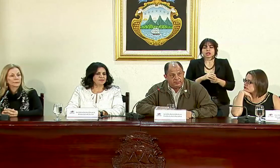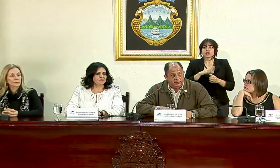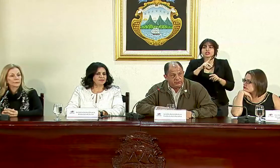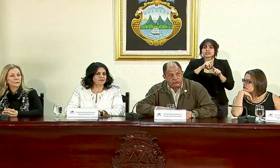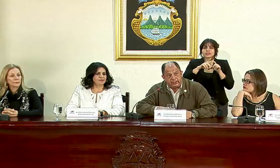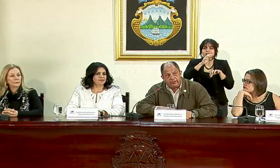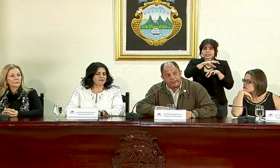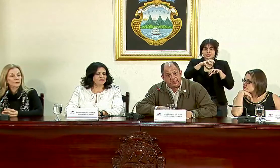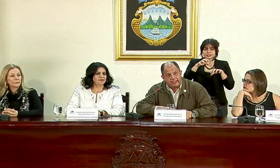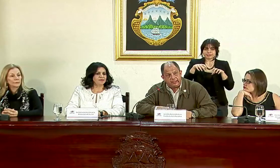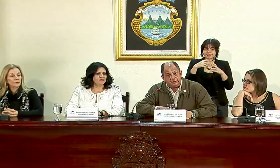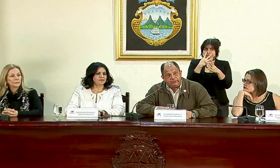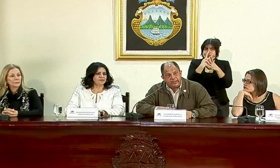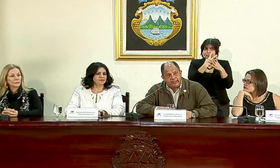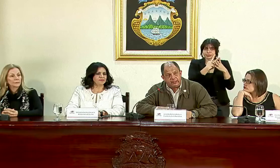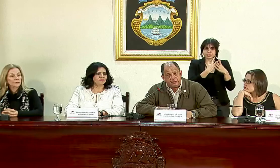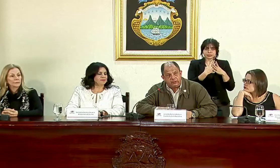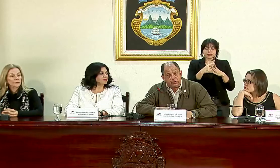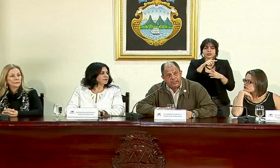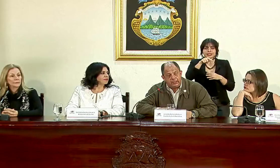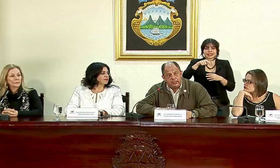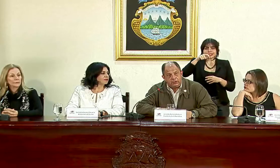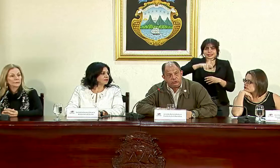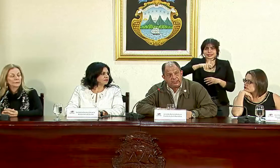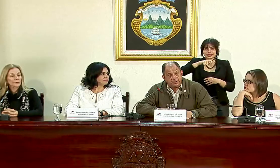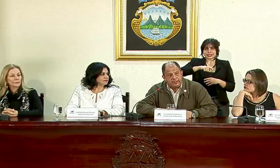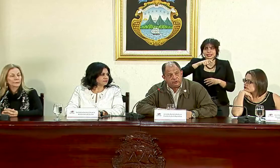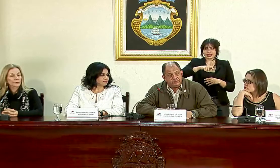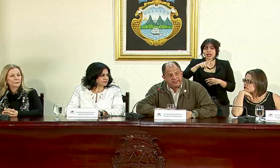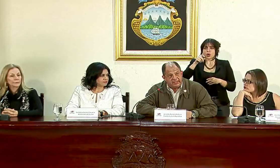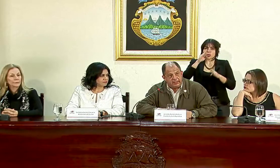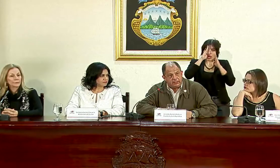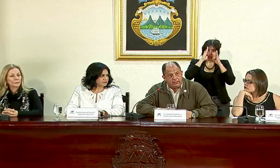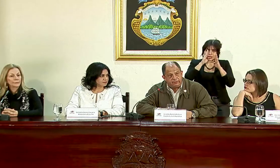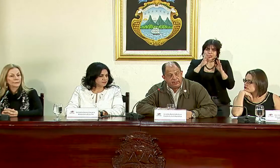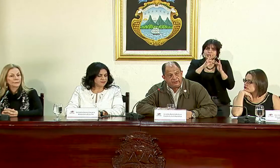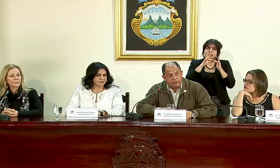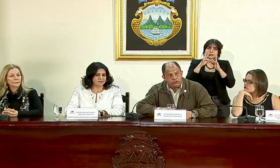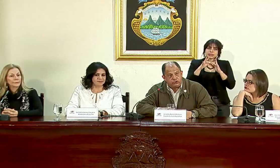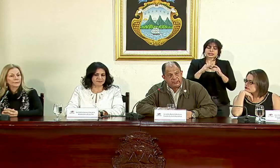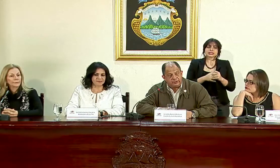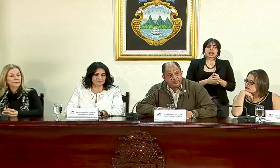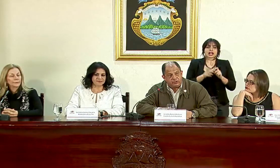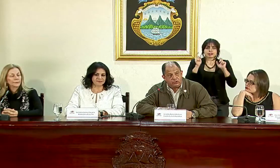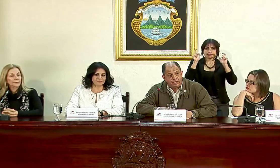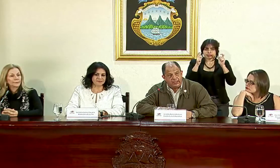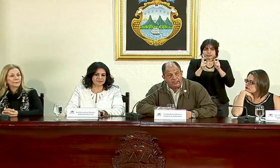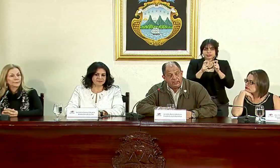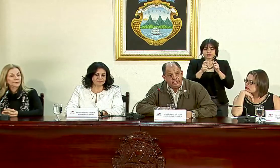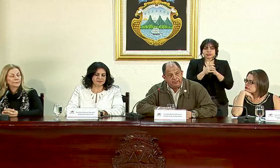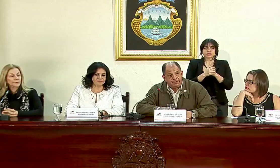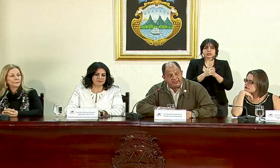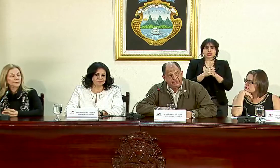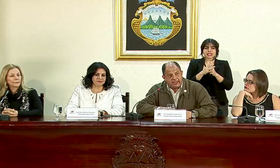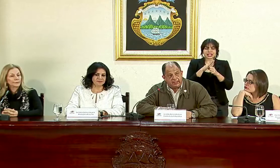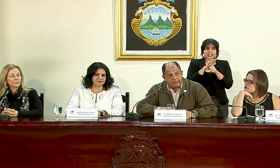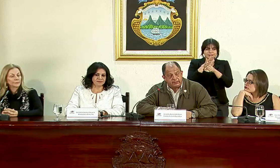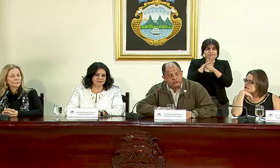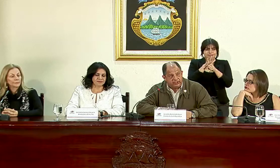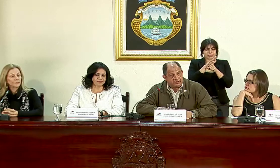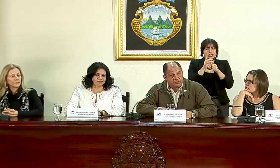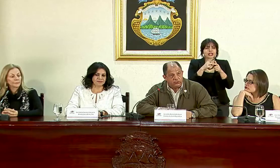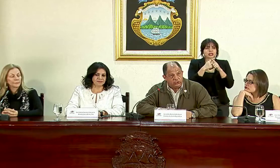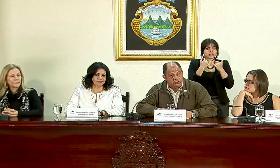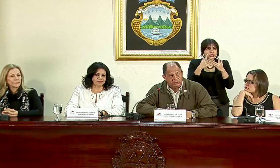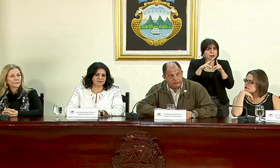de privación de libertad que requieren de una de un tratamiento especial la reducción de la expresión ahí empieza a